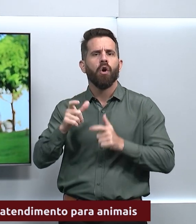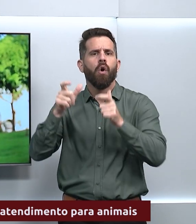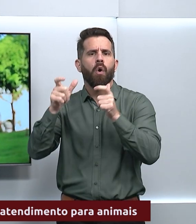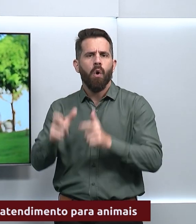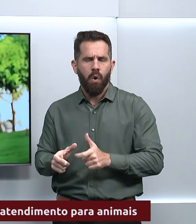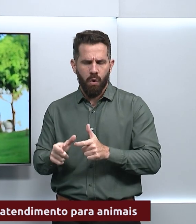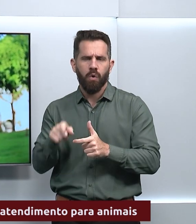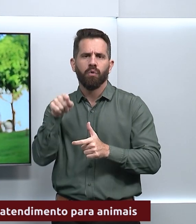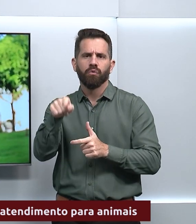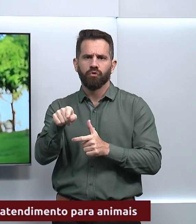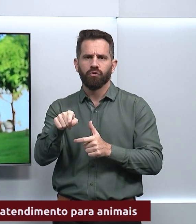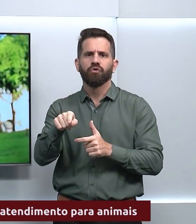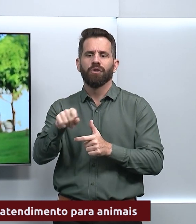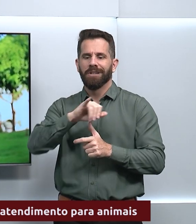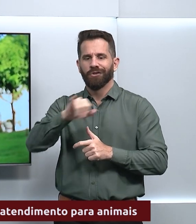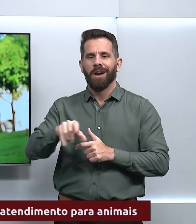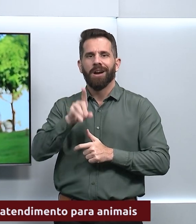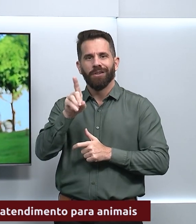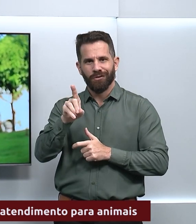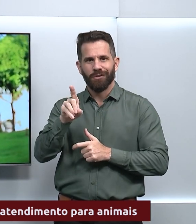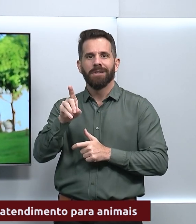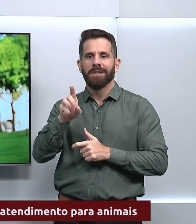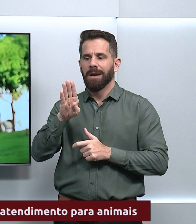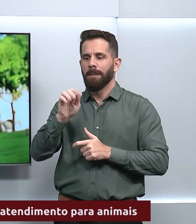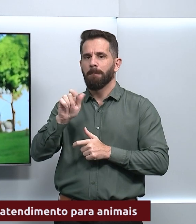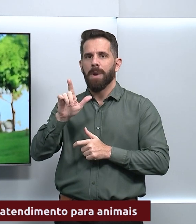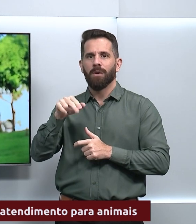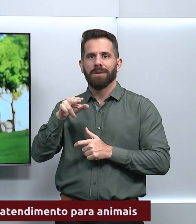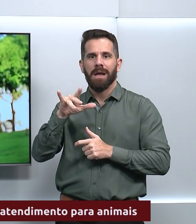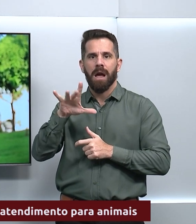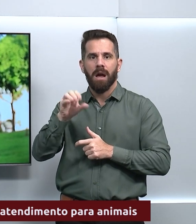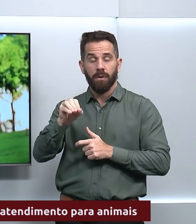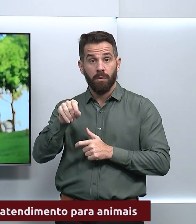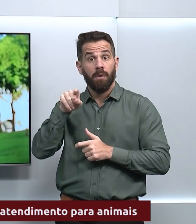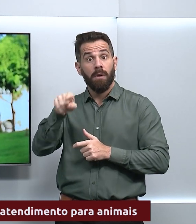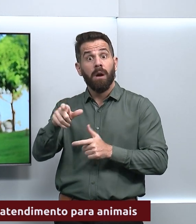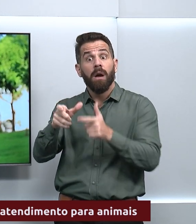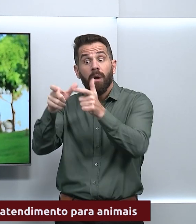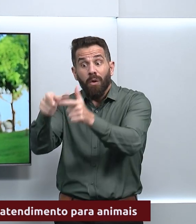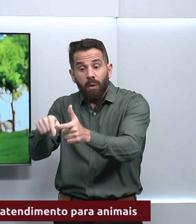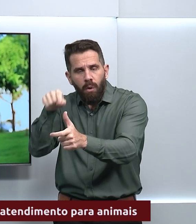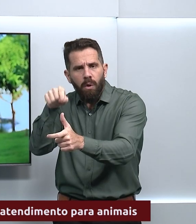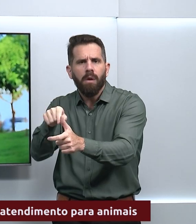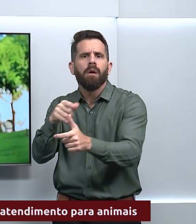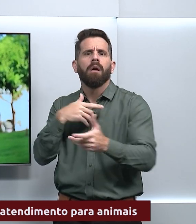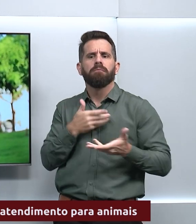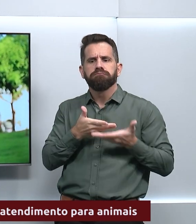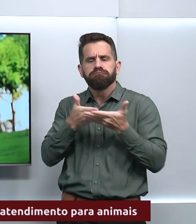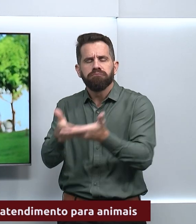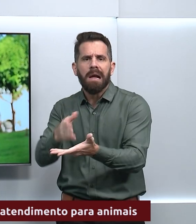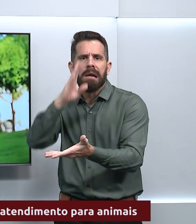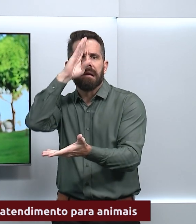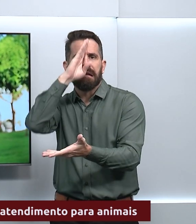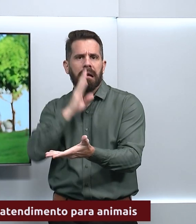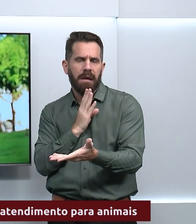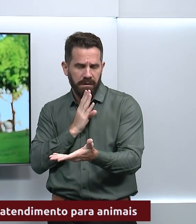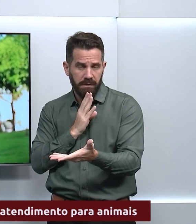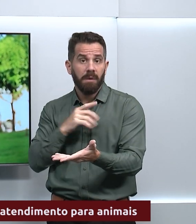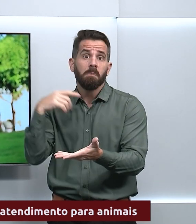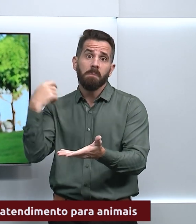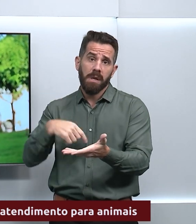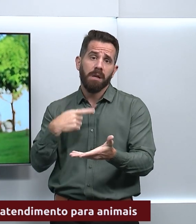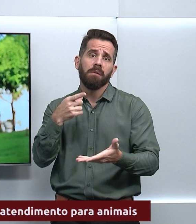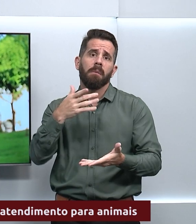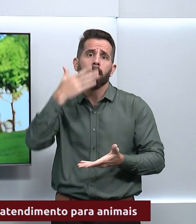na zona norte de Goiânia. A assistência é completamente gratuita. Basta o dono do animal comprovar que mora na